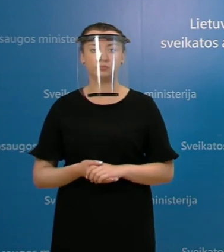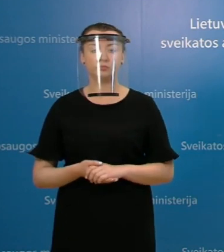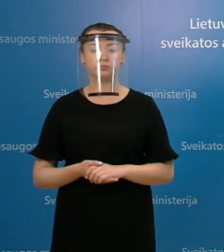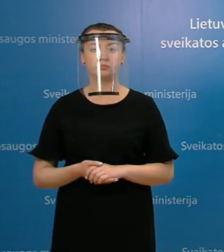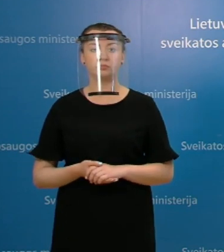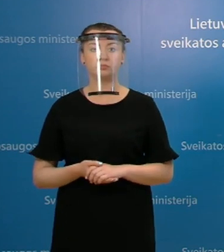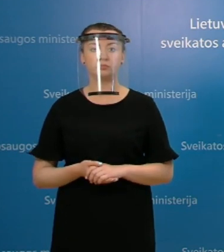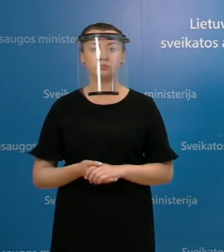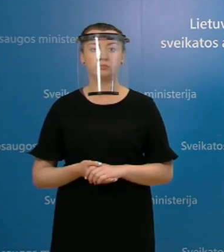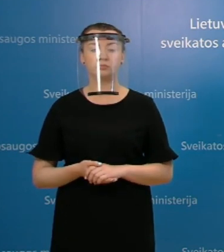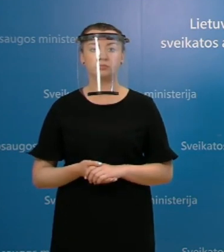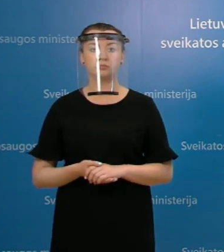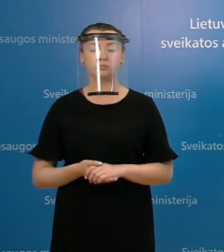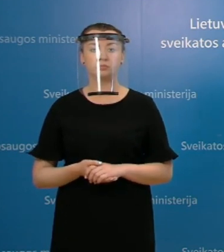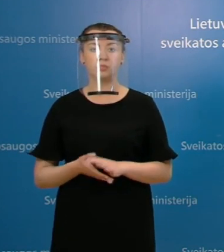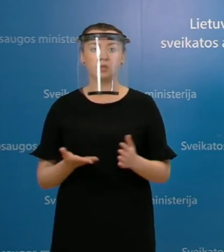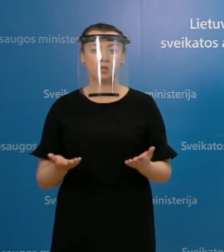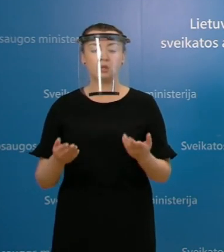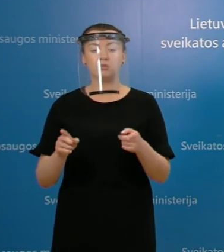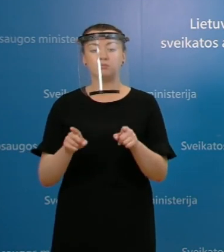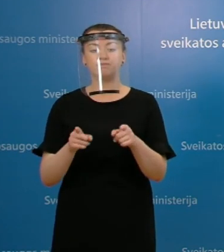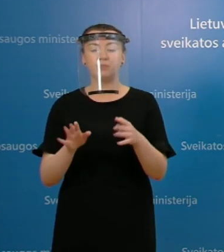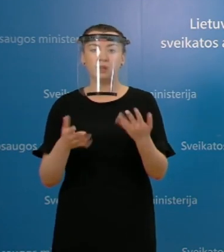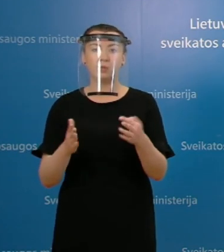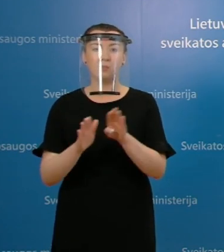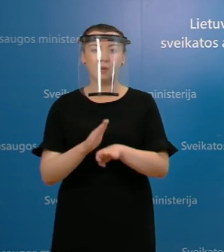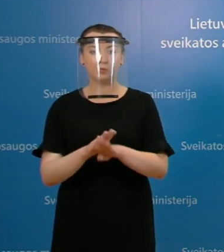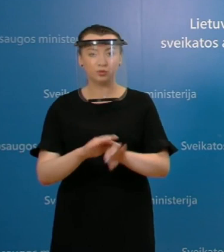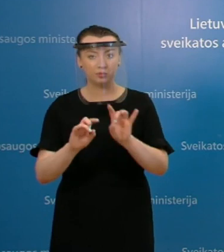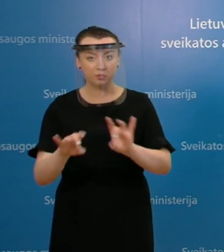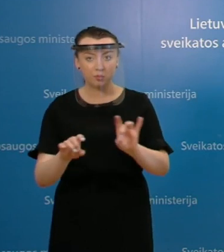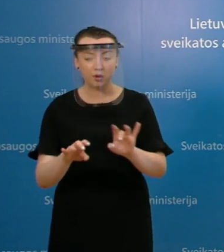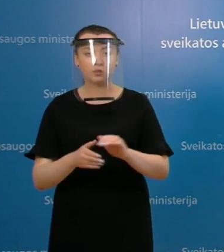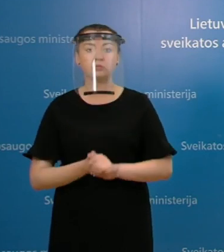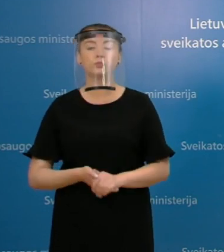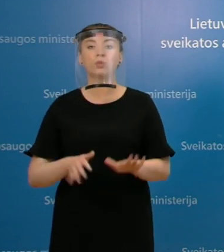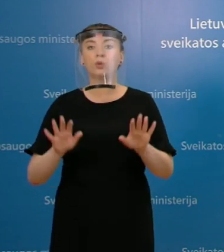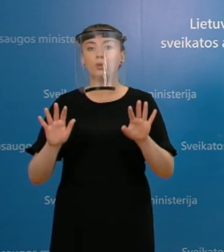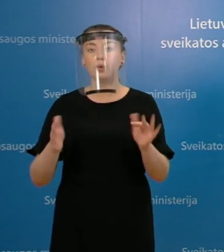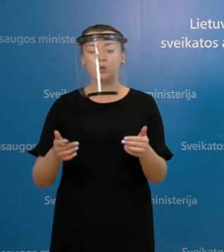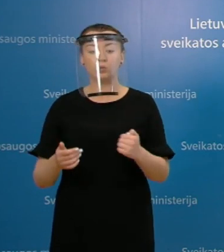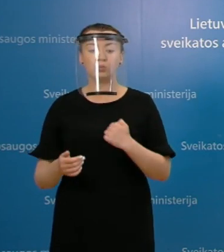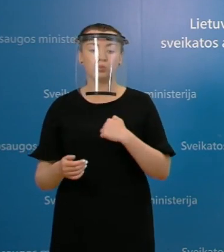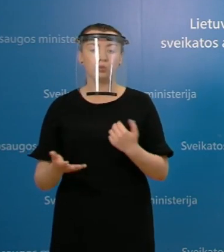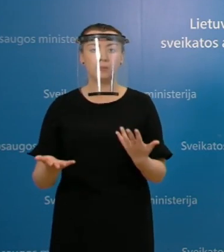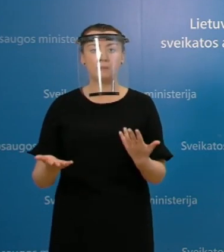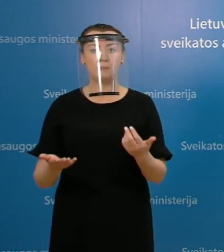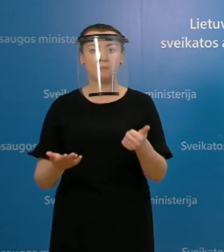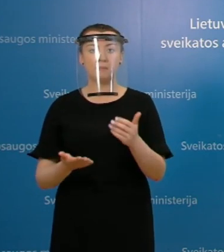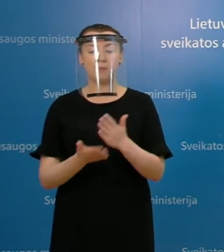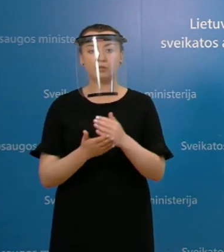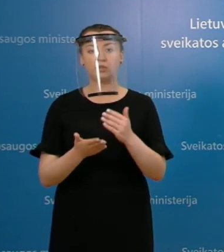izolacijos. Tai dar paprašiau kalbant, tai jeigu turim tą 25